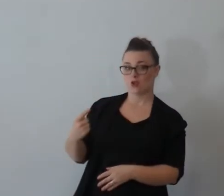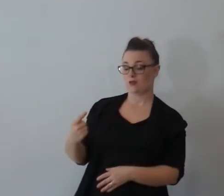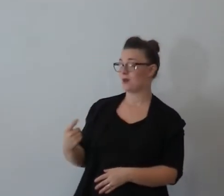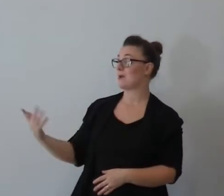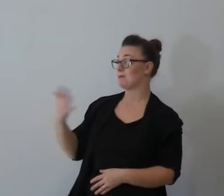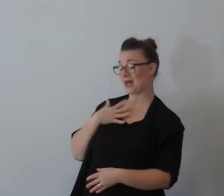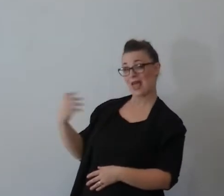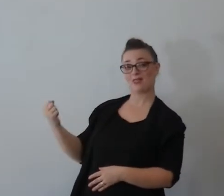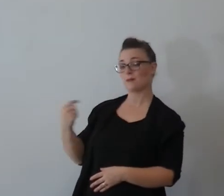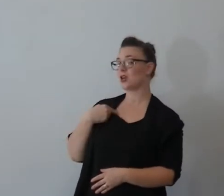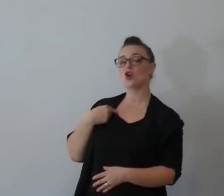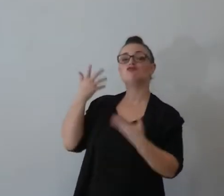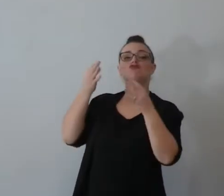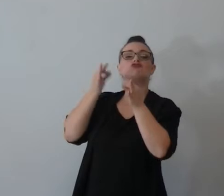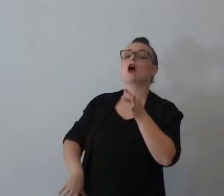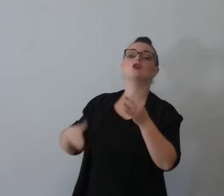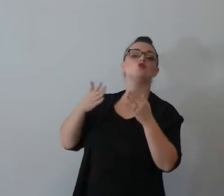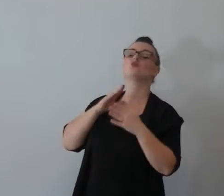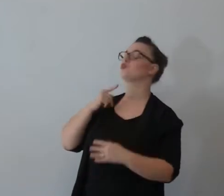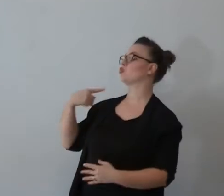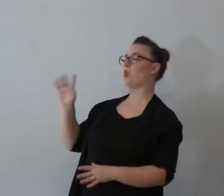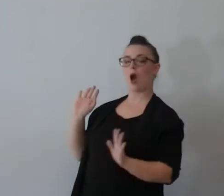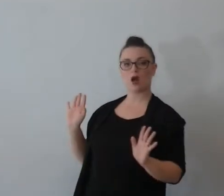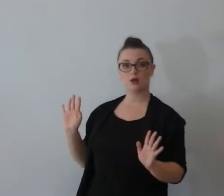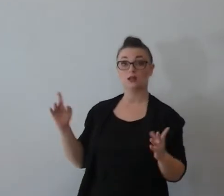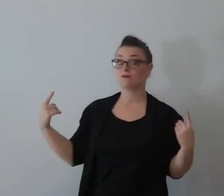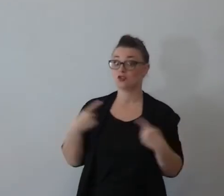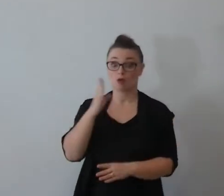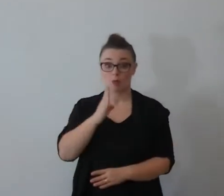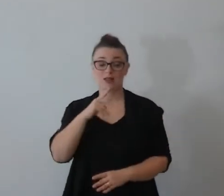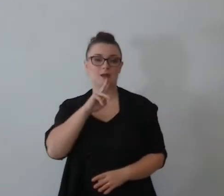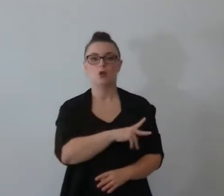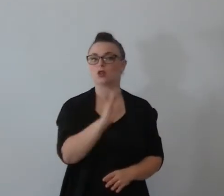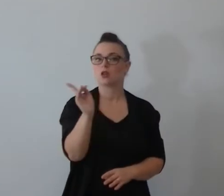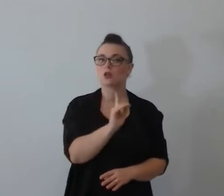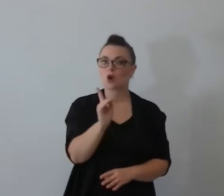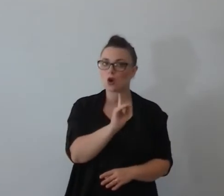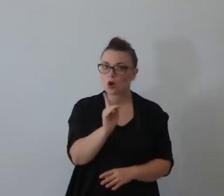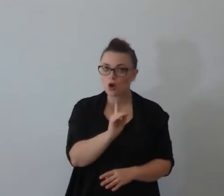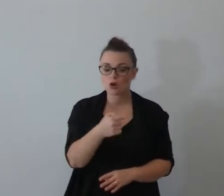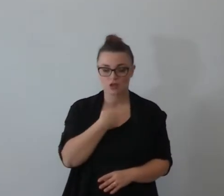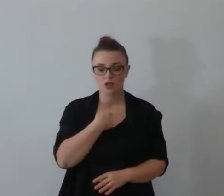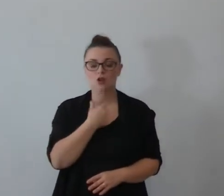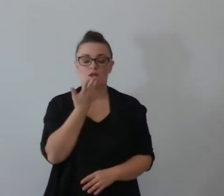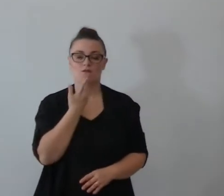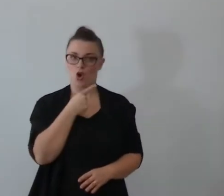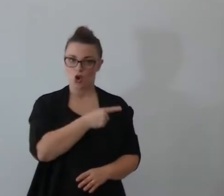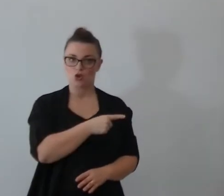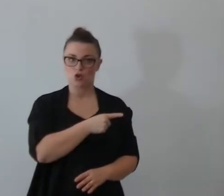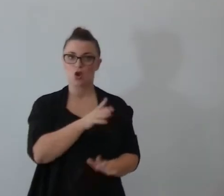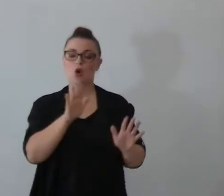Boaz gli dice no quello che io voglio perché ti voglio ti voglio